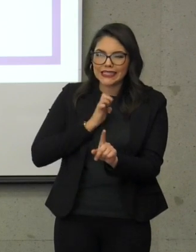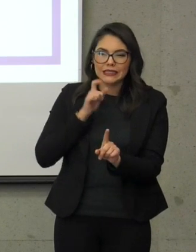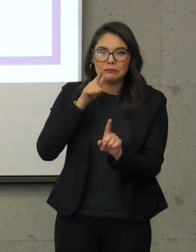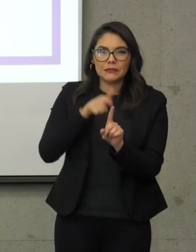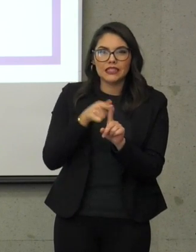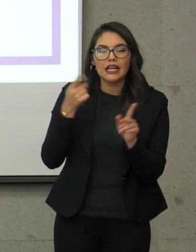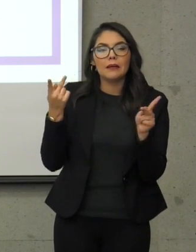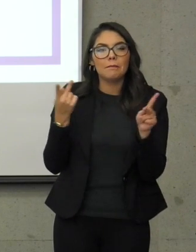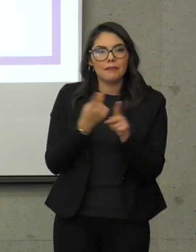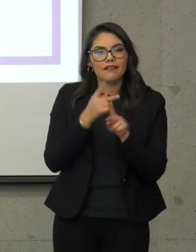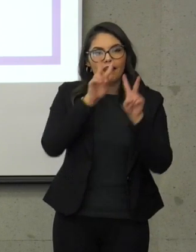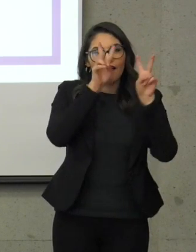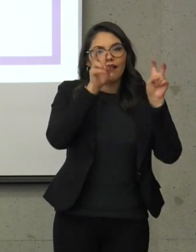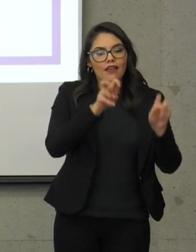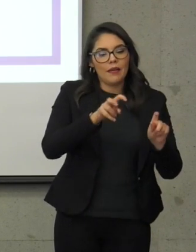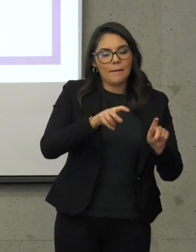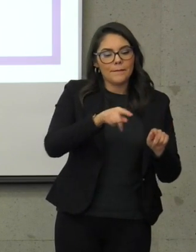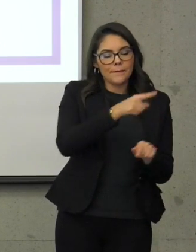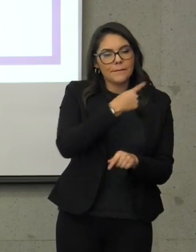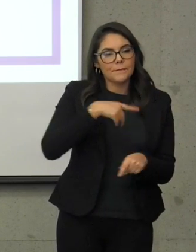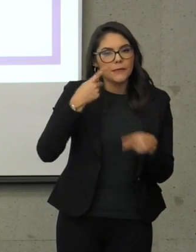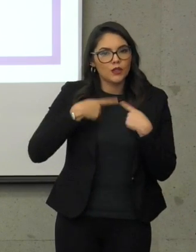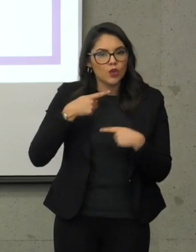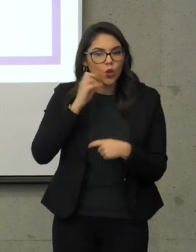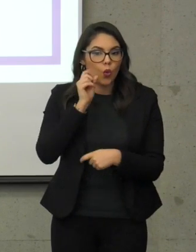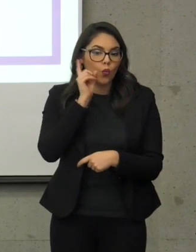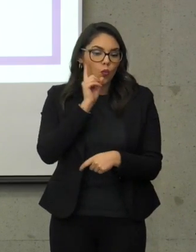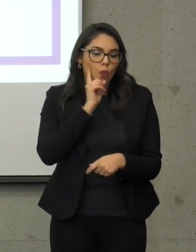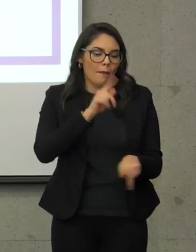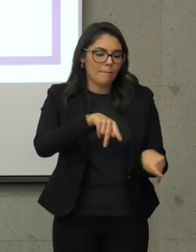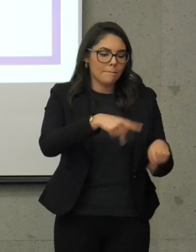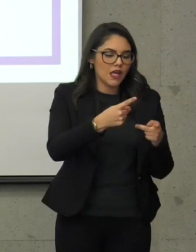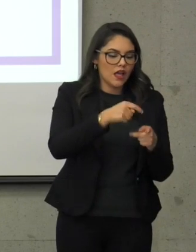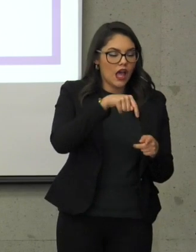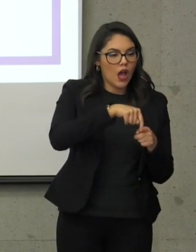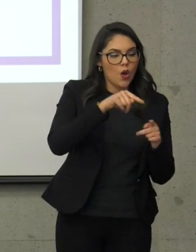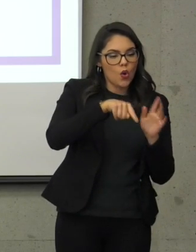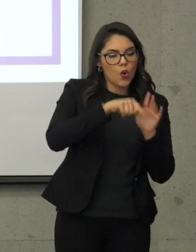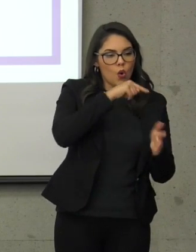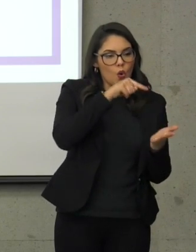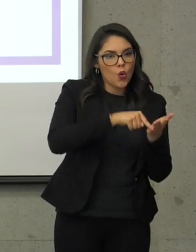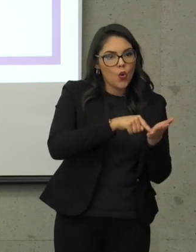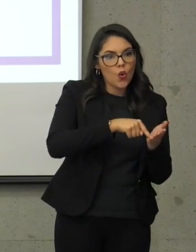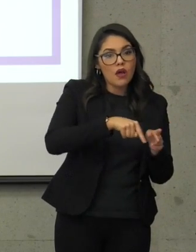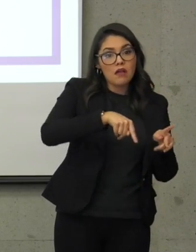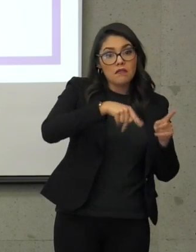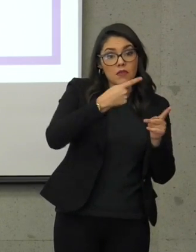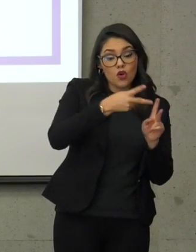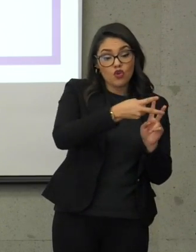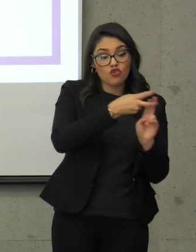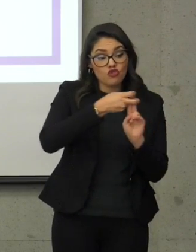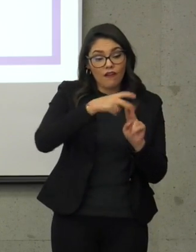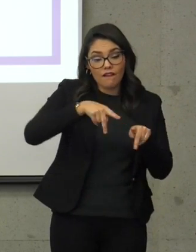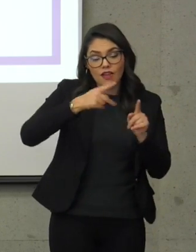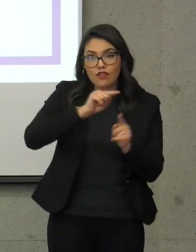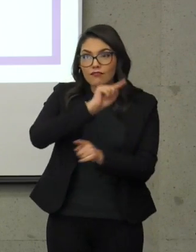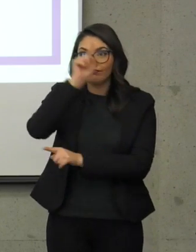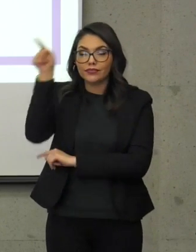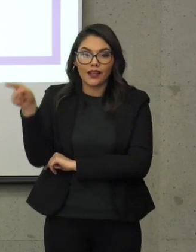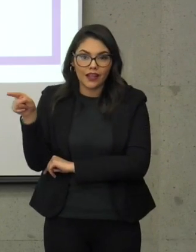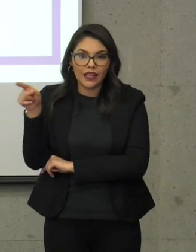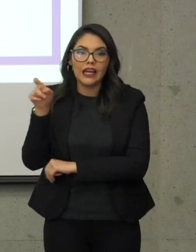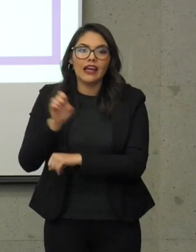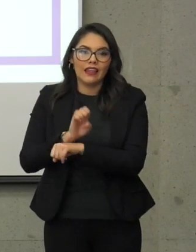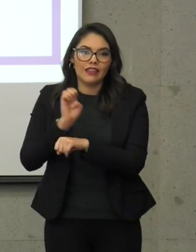con trata de explosión hacia jóvenes y hacia adolescentes por esa zona. Y entonces,